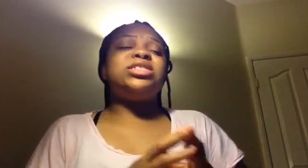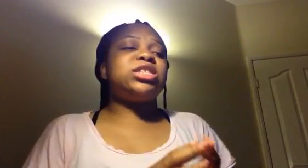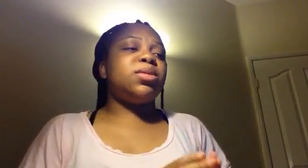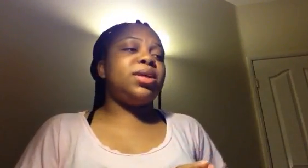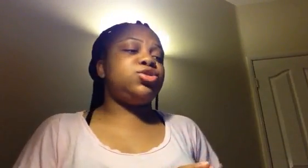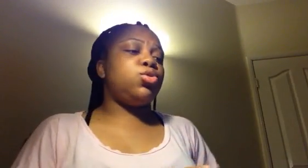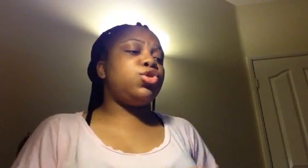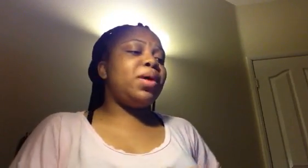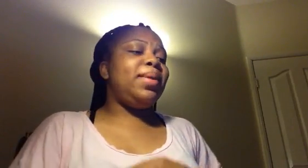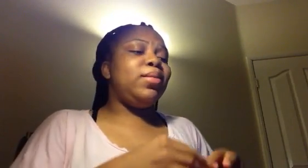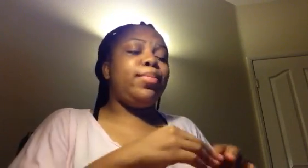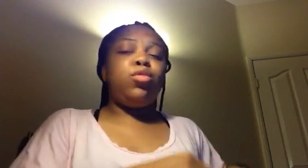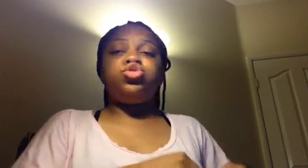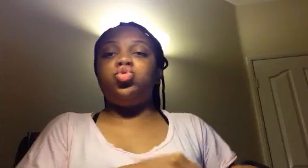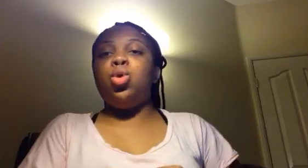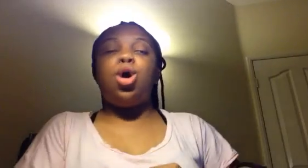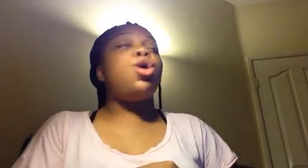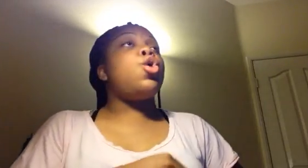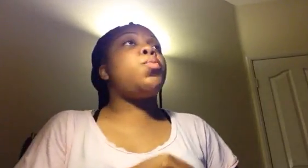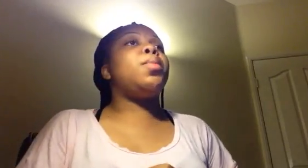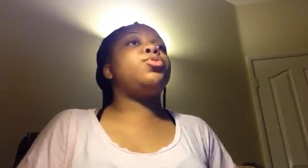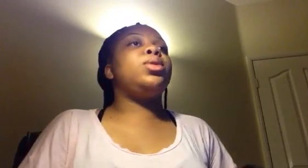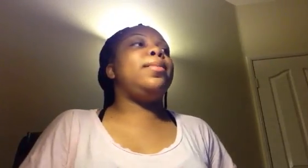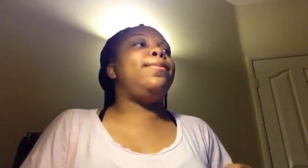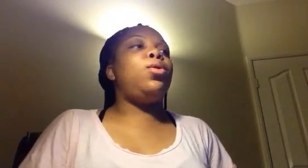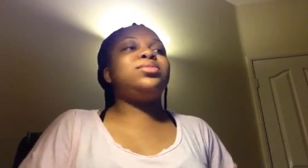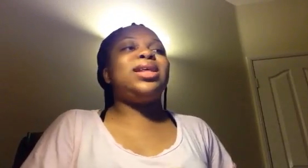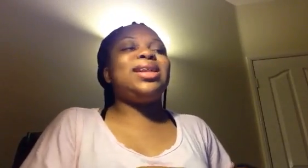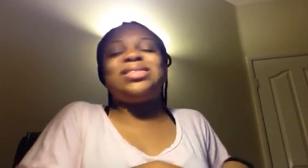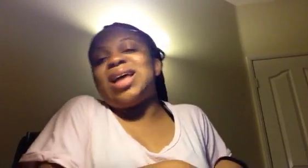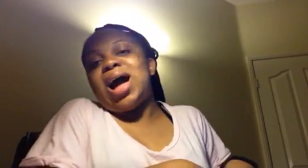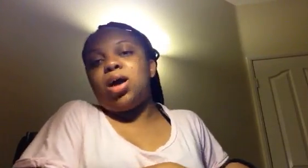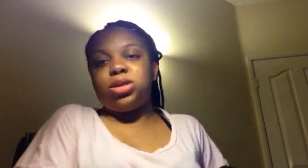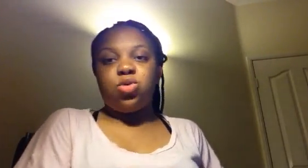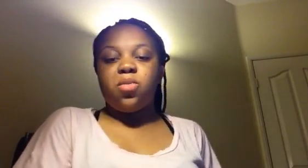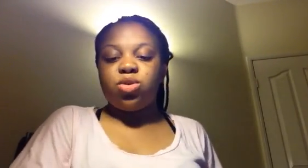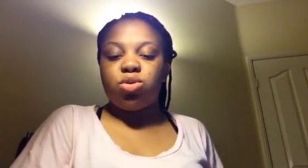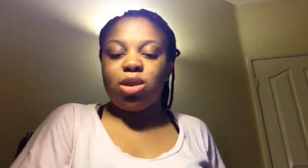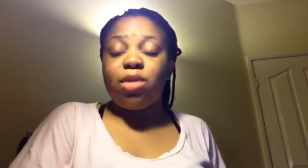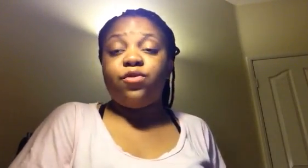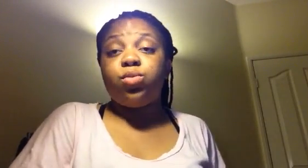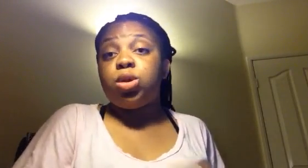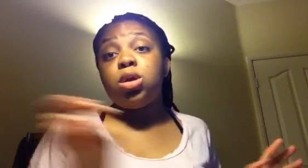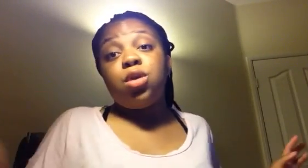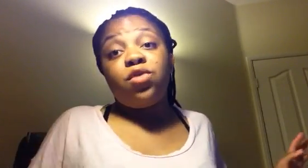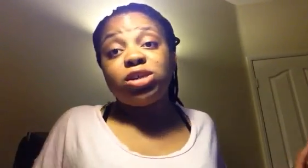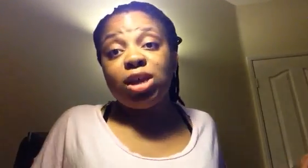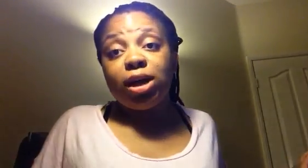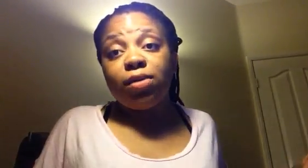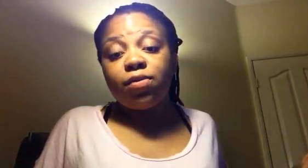Cette discrimination qu'on ne prend pas les bons joueurs, on prend plutôt les bons, les stars.'est comme le football. Voici ce qui arrive.